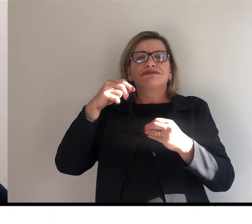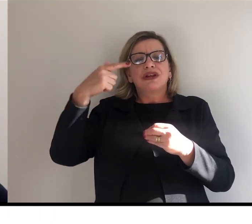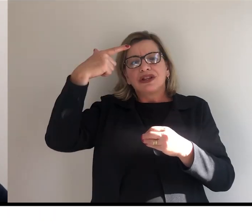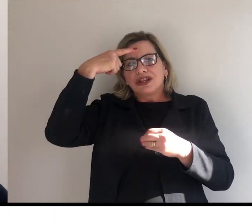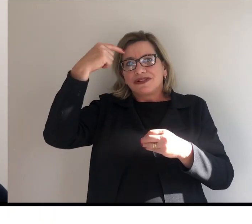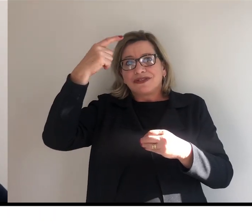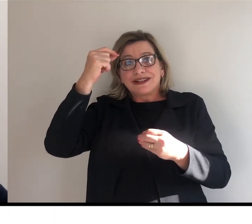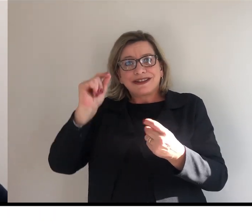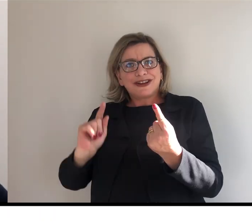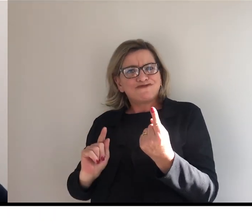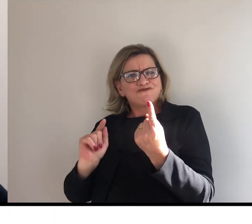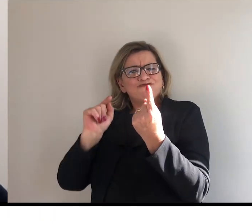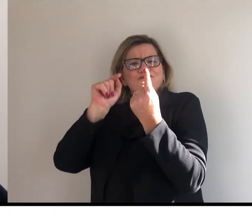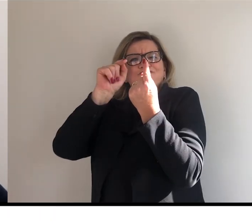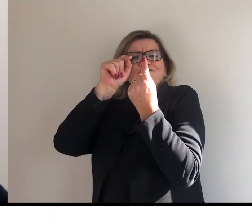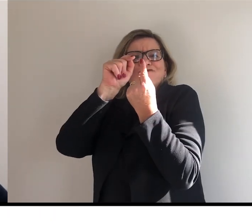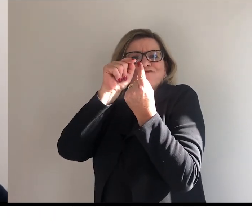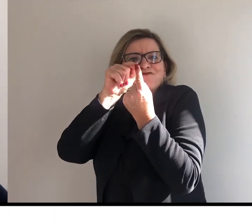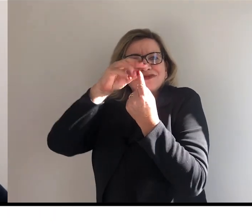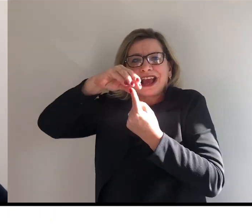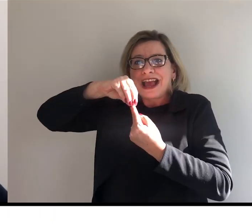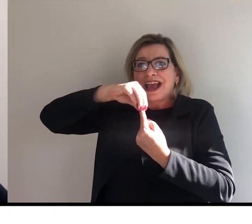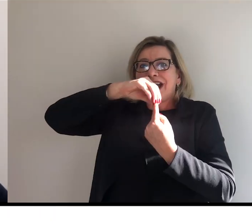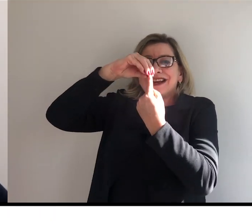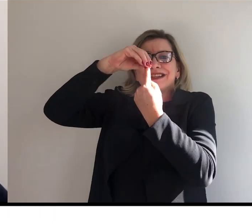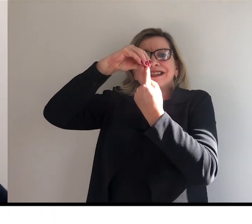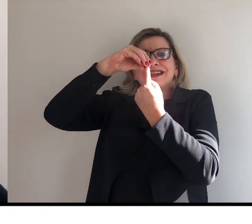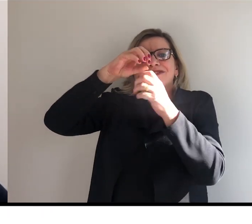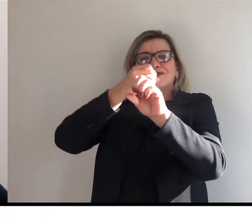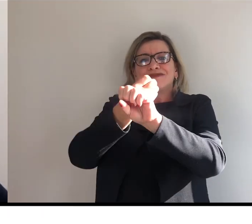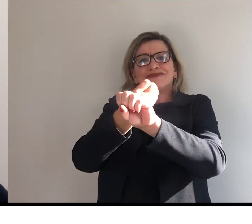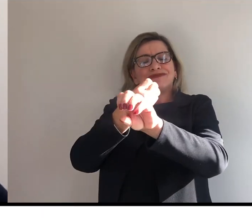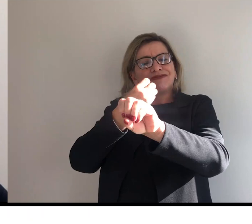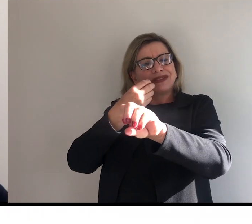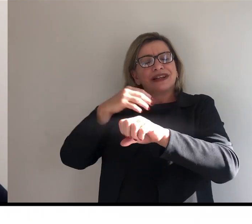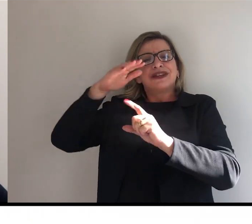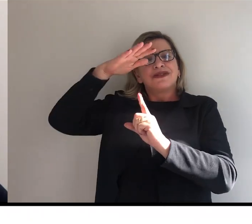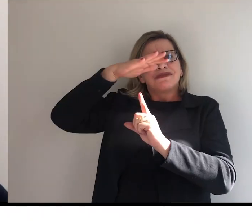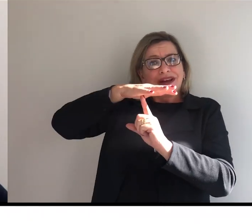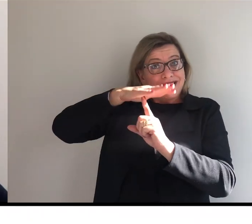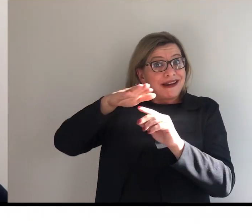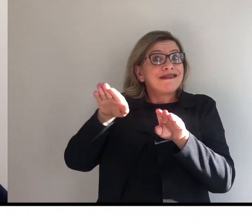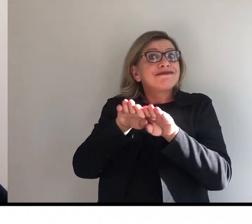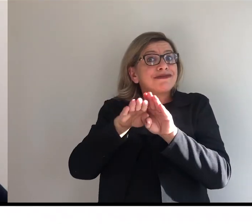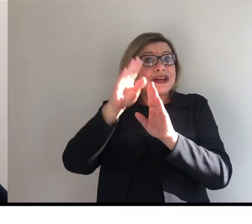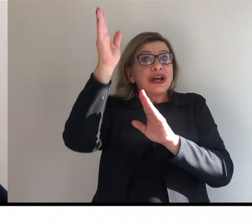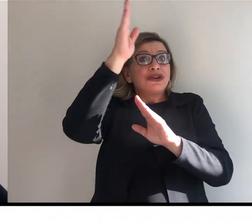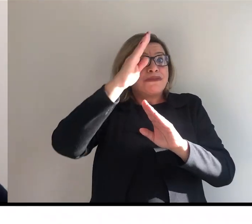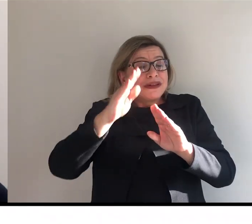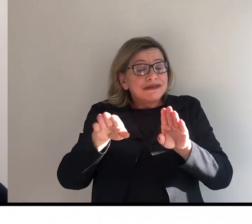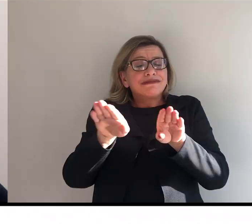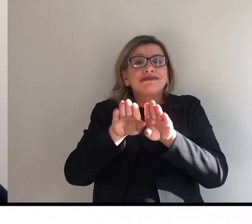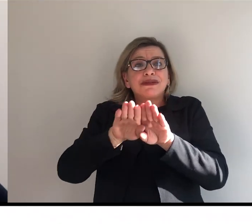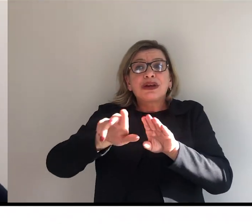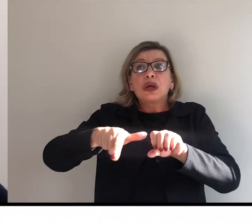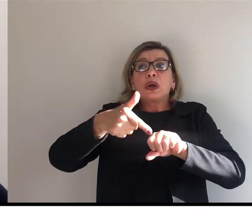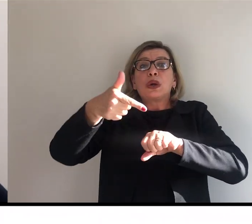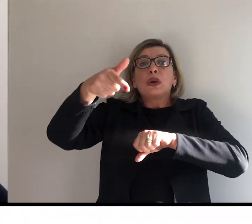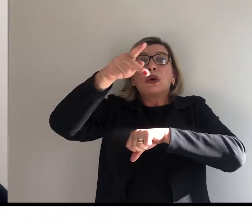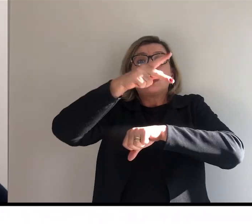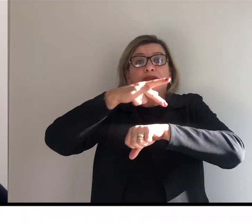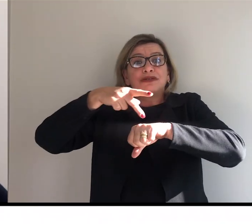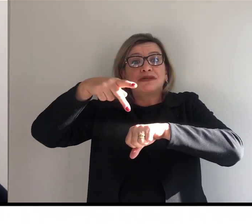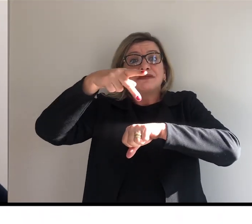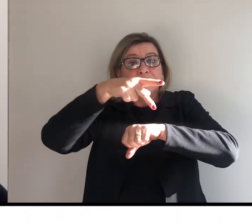se tornado referência na modalidade IAD no Estado, no Brasil, e até mesmo internacionalmente, ela tem sido